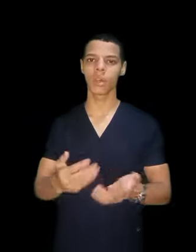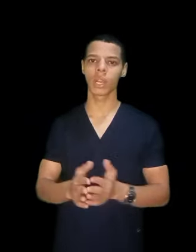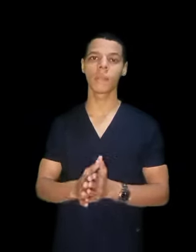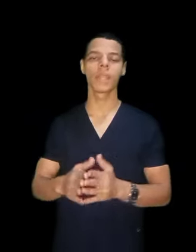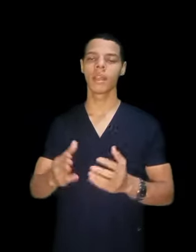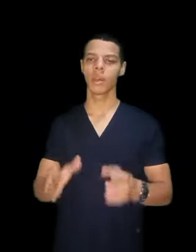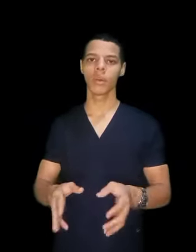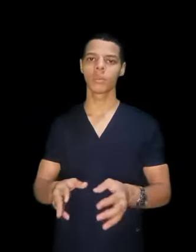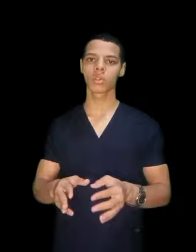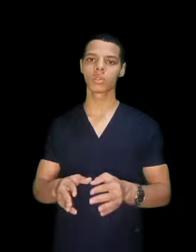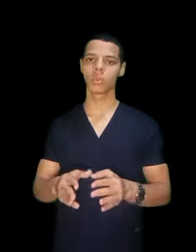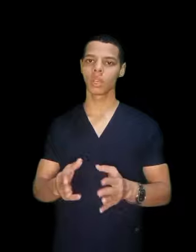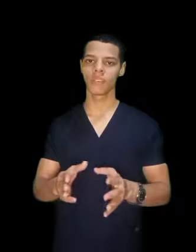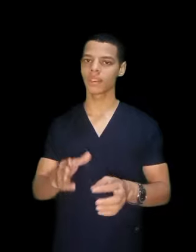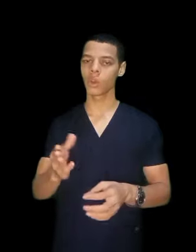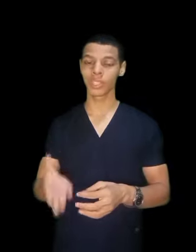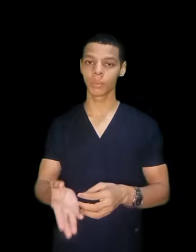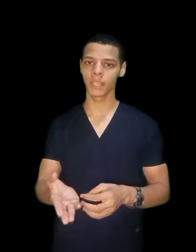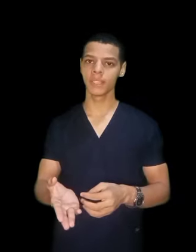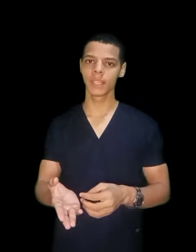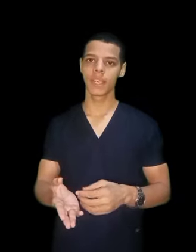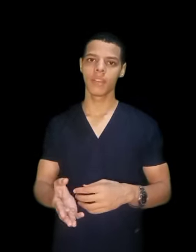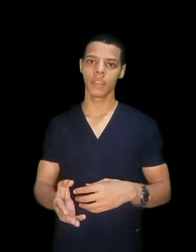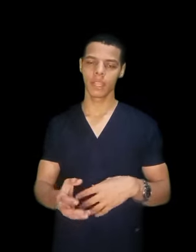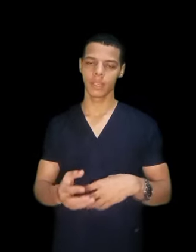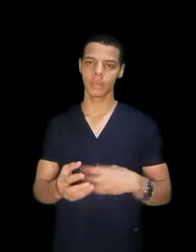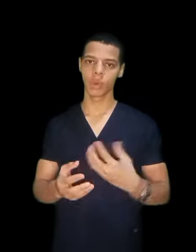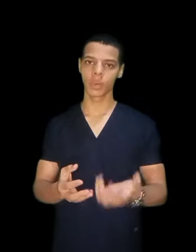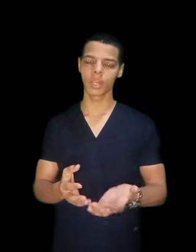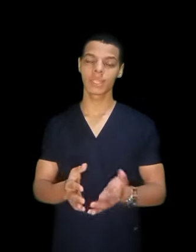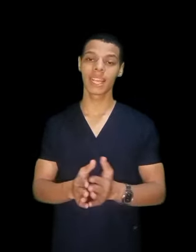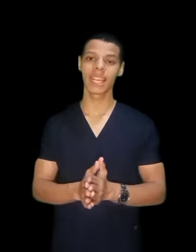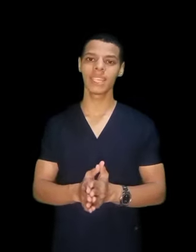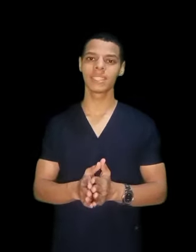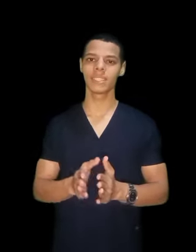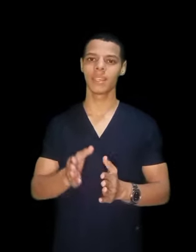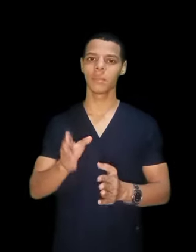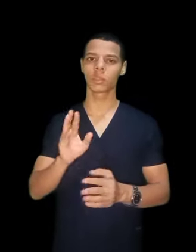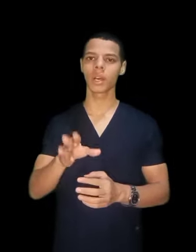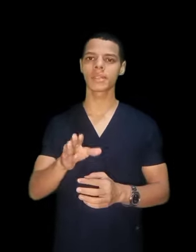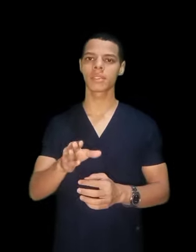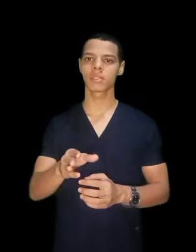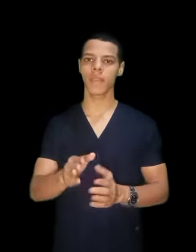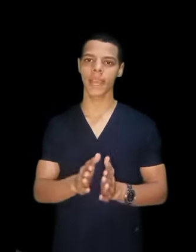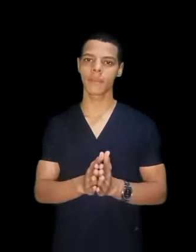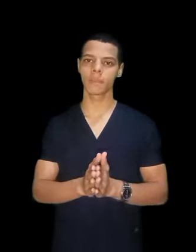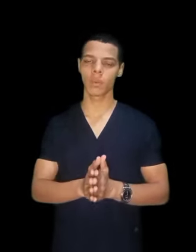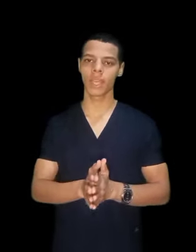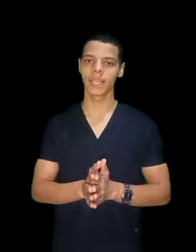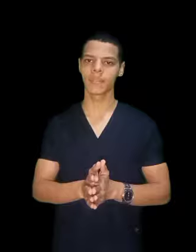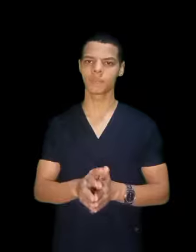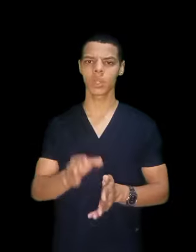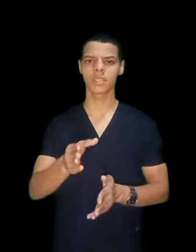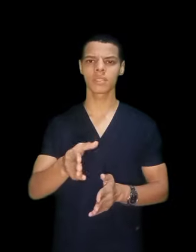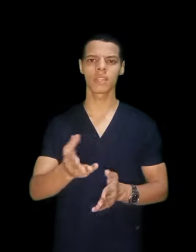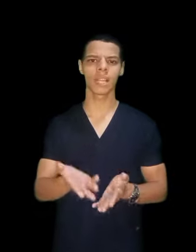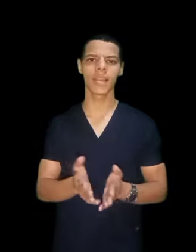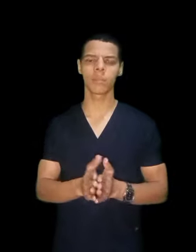فوارد هو برضو الفكر هو تمريض يعني ممرض لكن متخصص في حاجة معينة متخصص في العناية